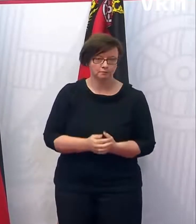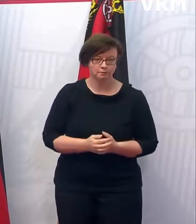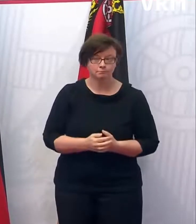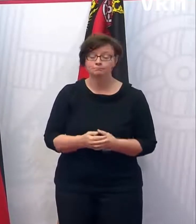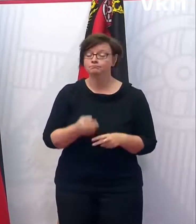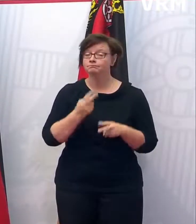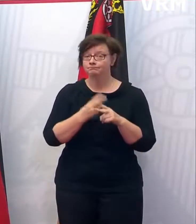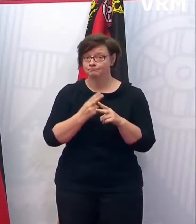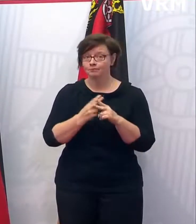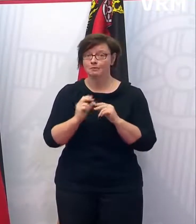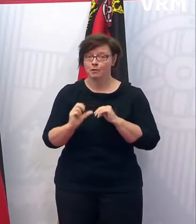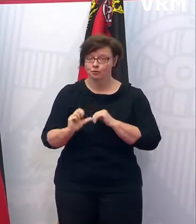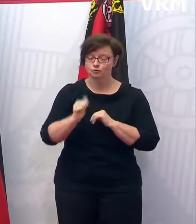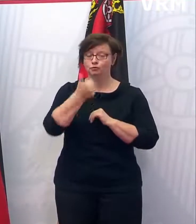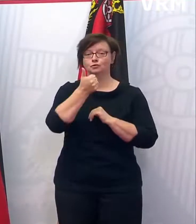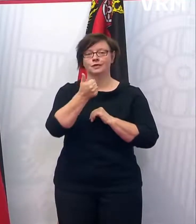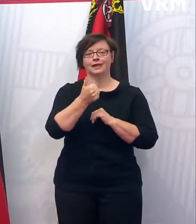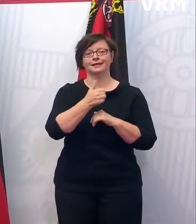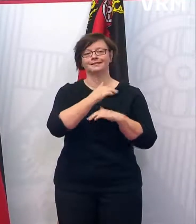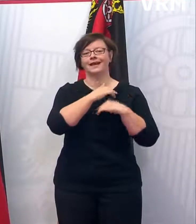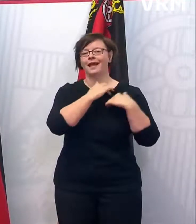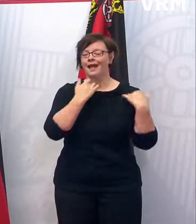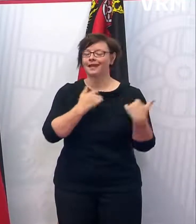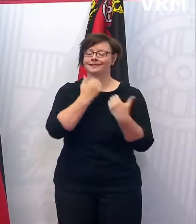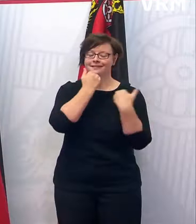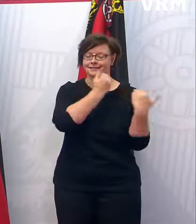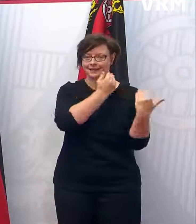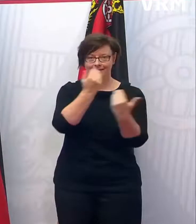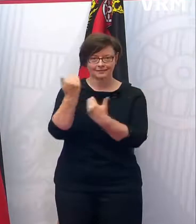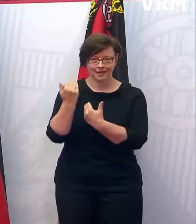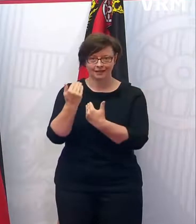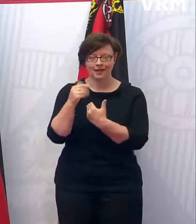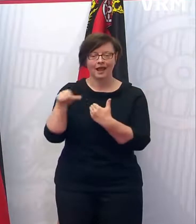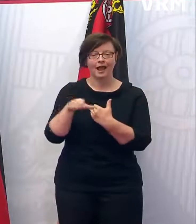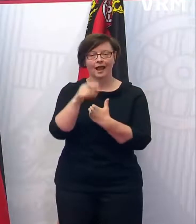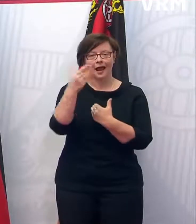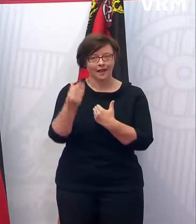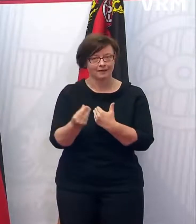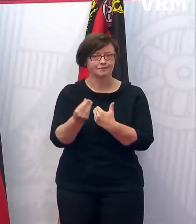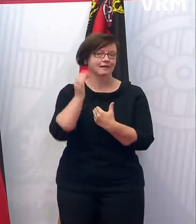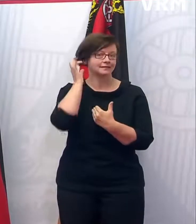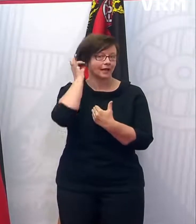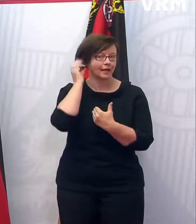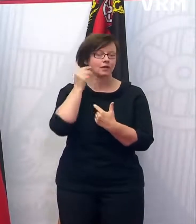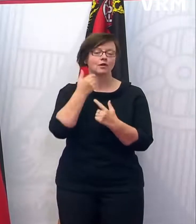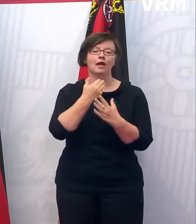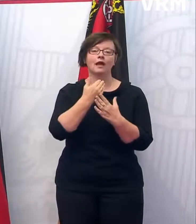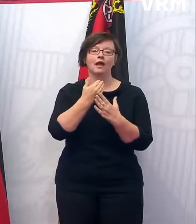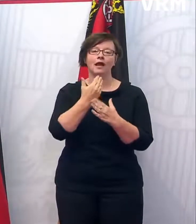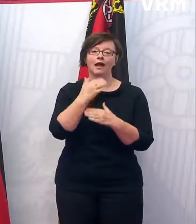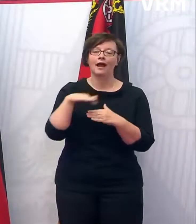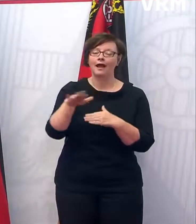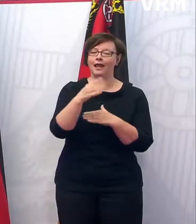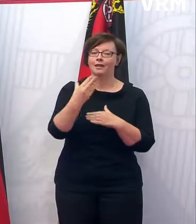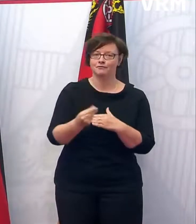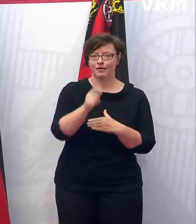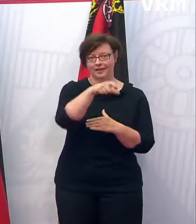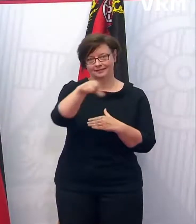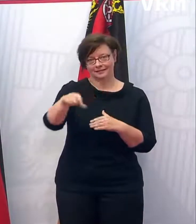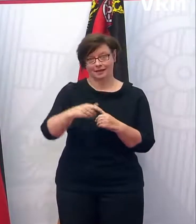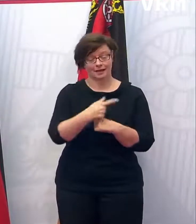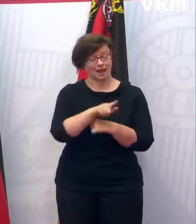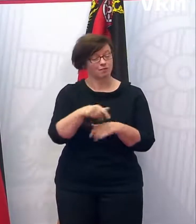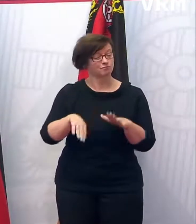so oft an allererster Stelle, ein ganz, ganz großes Dankeschön an die Rheinland-Pfälzer, an die Rheinland-Pfälzerinnen, die doch wirklich auch mit großer